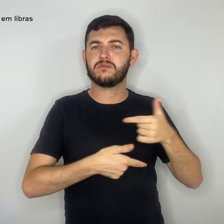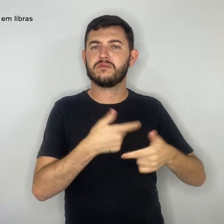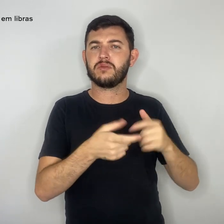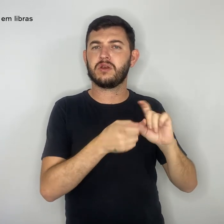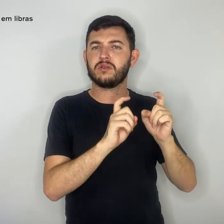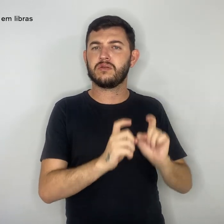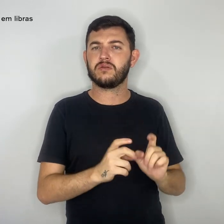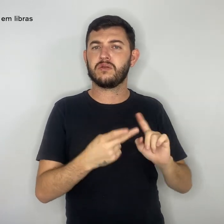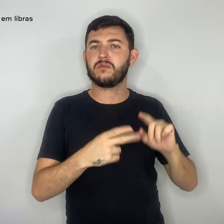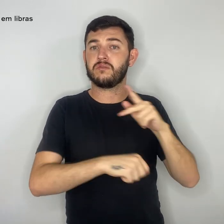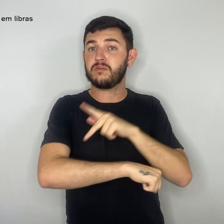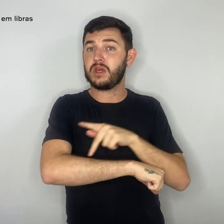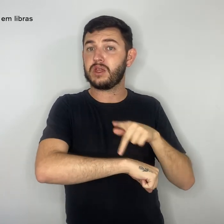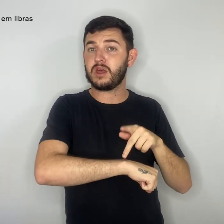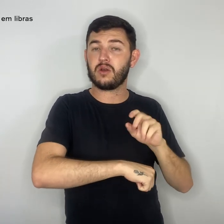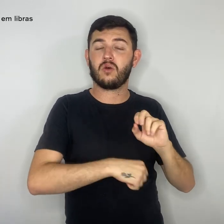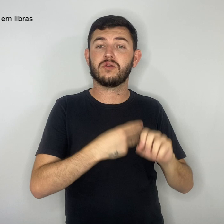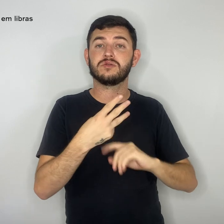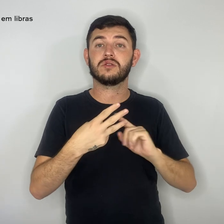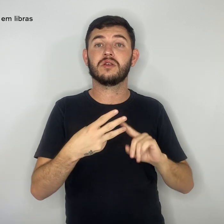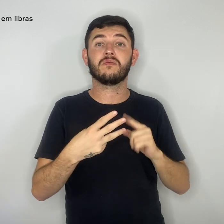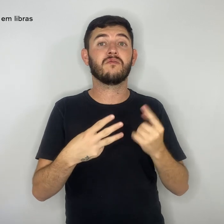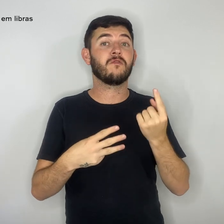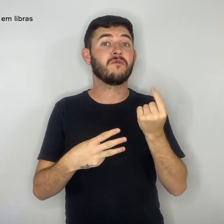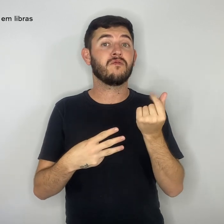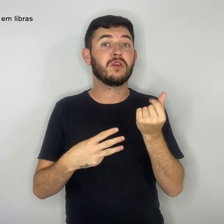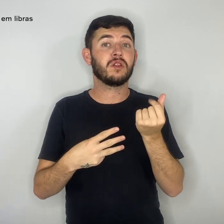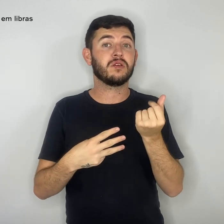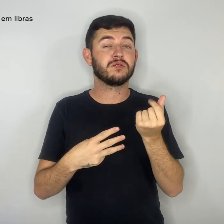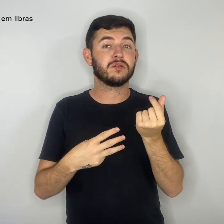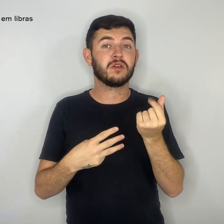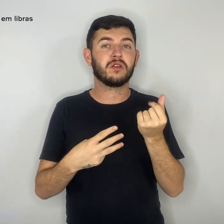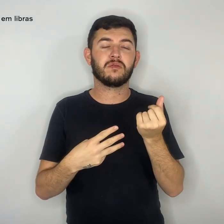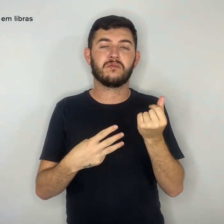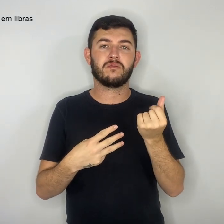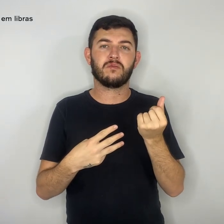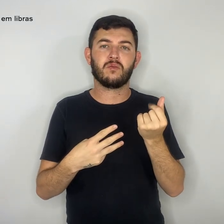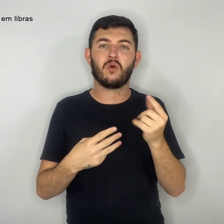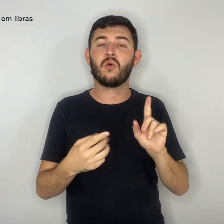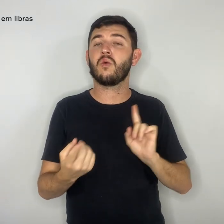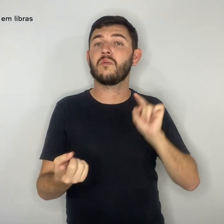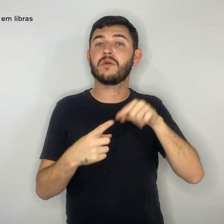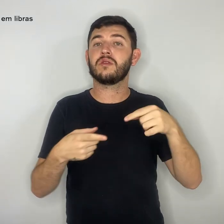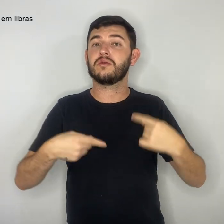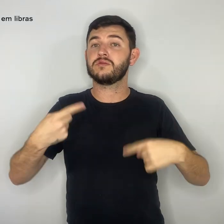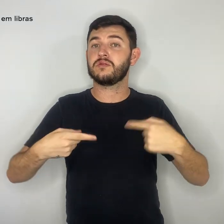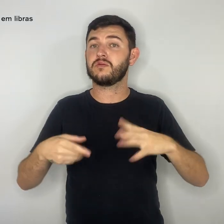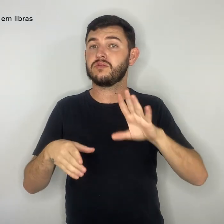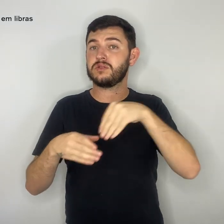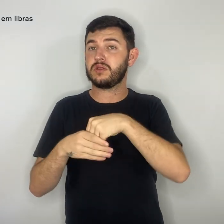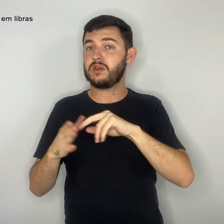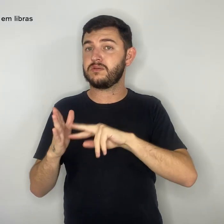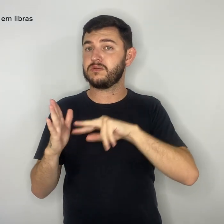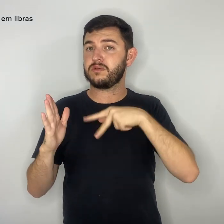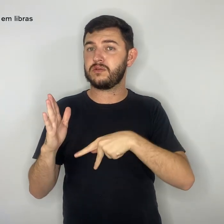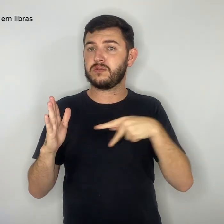pedagógicas e financeiras para a pauta sindical. Os problemas nas escolas pela